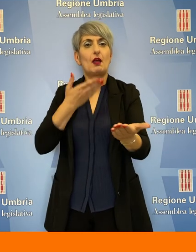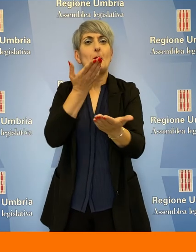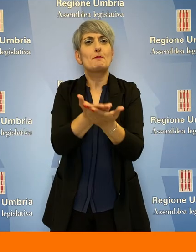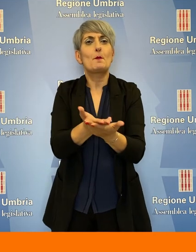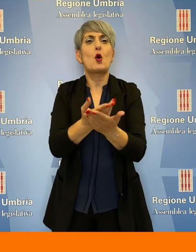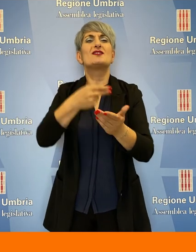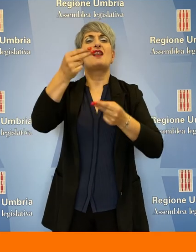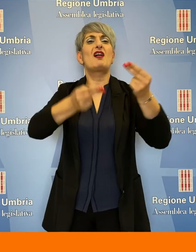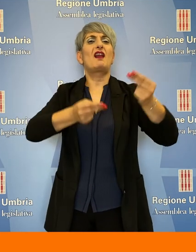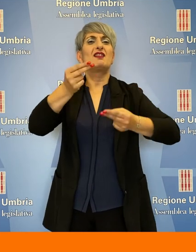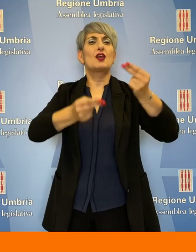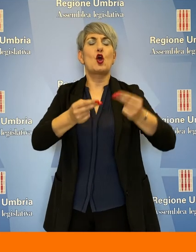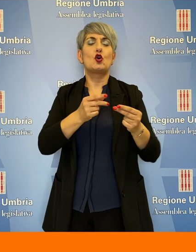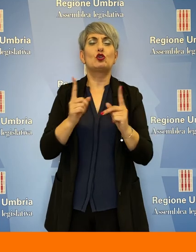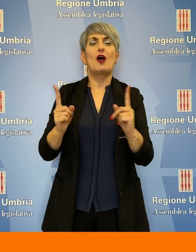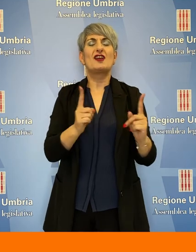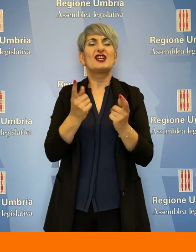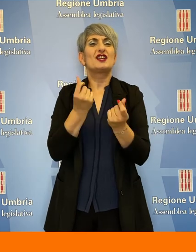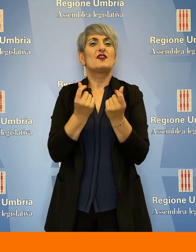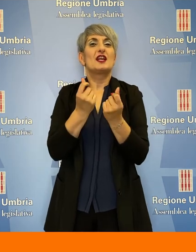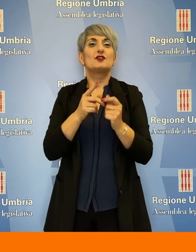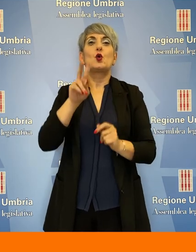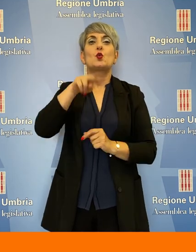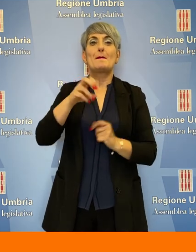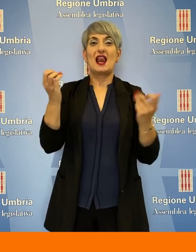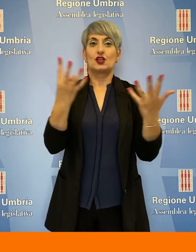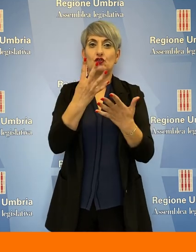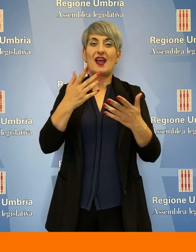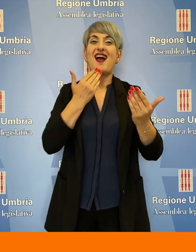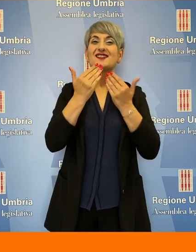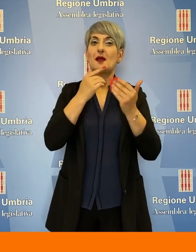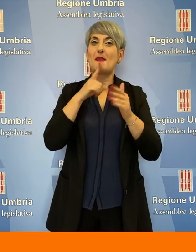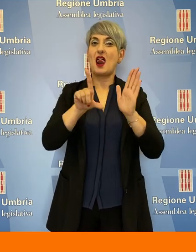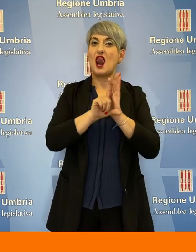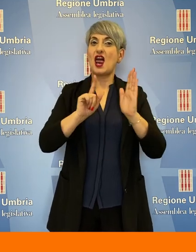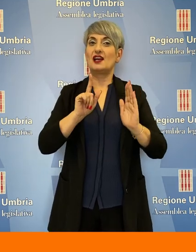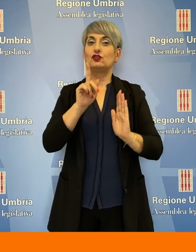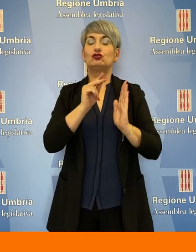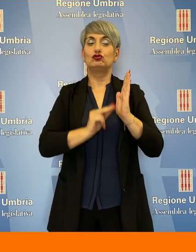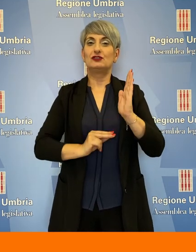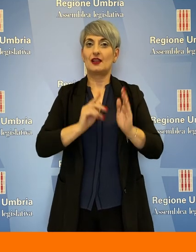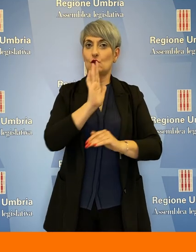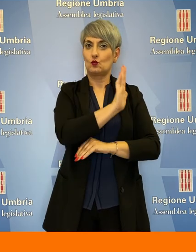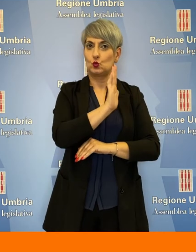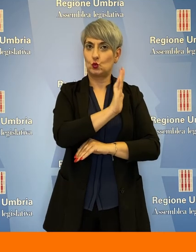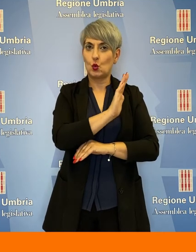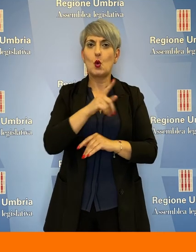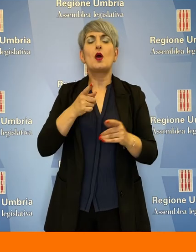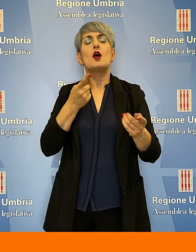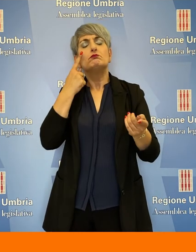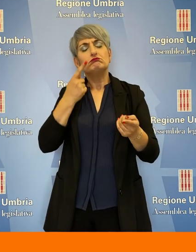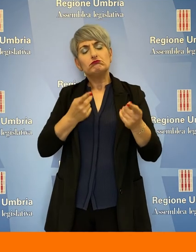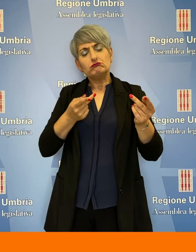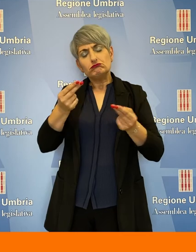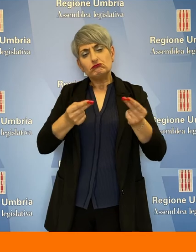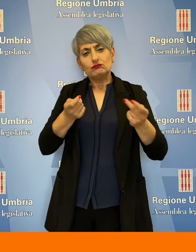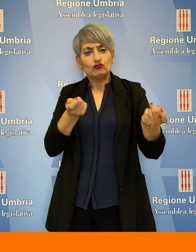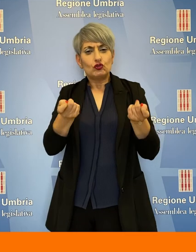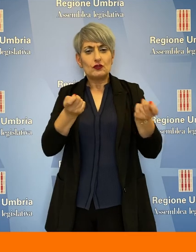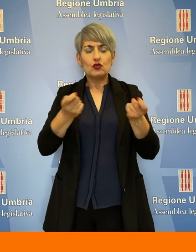dell'esercizio finanziario 2019 dell'Assemblea Legislativa, il risultato di gestione del bilancio a fronte di